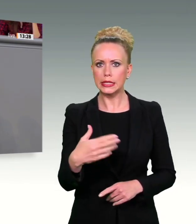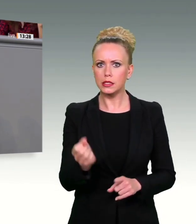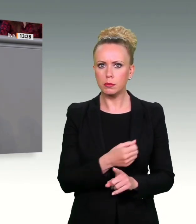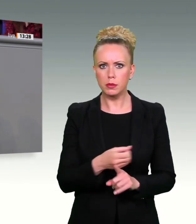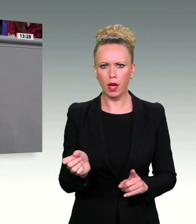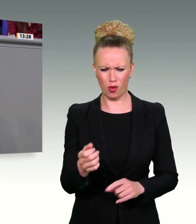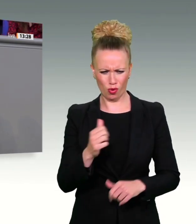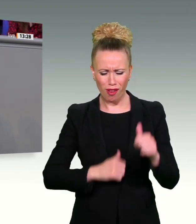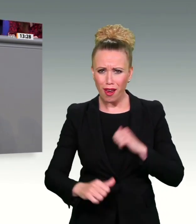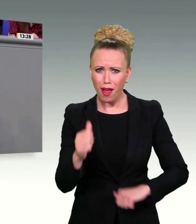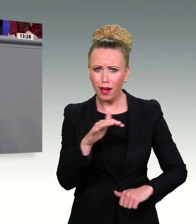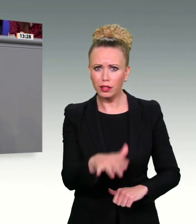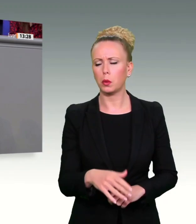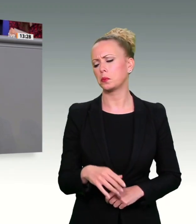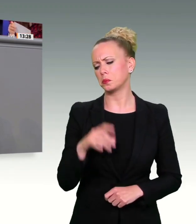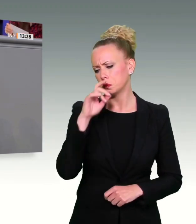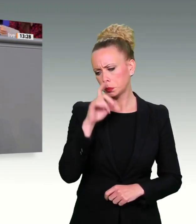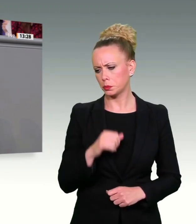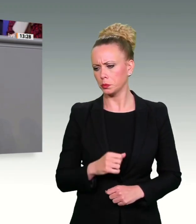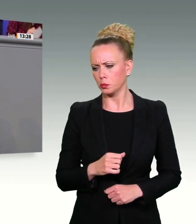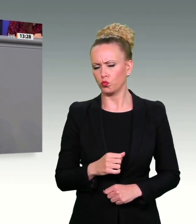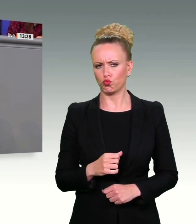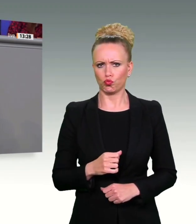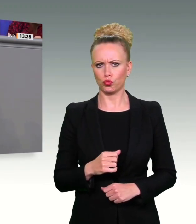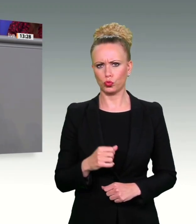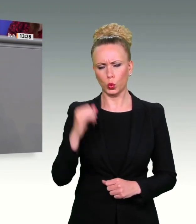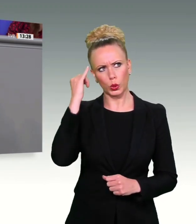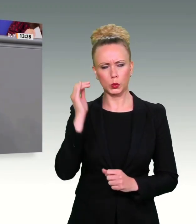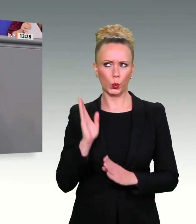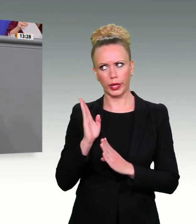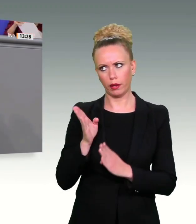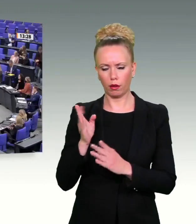und ihr ideologisches Steckenpferd geritten wird. Das ist wirklich erschreckend.